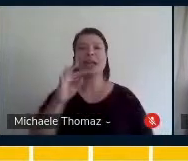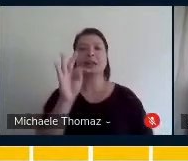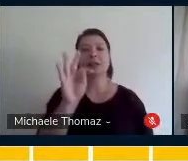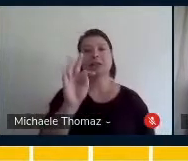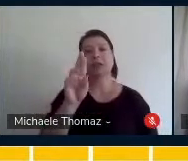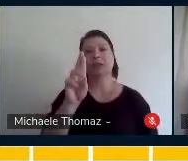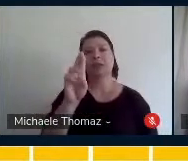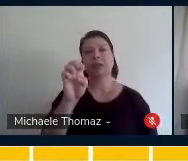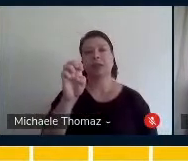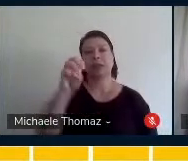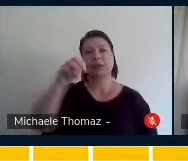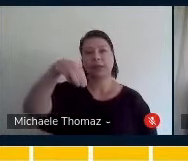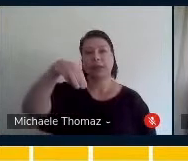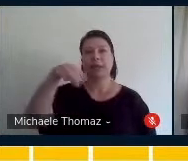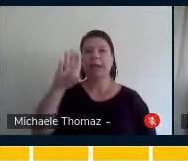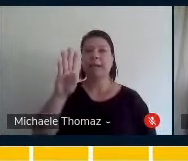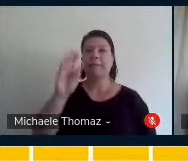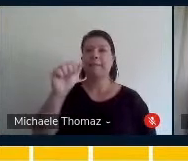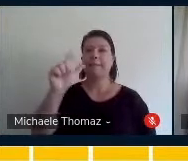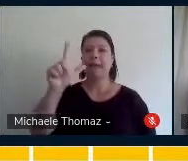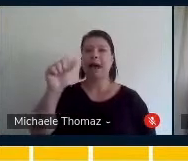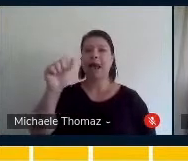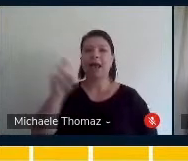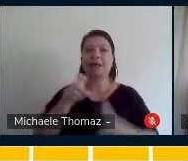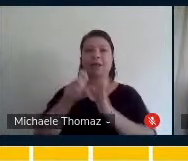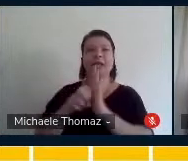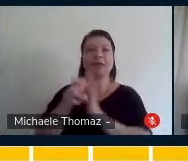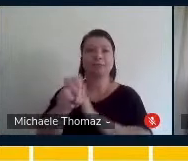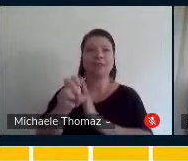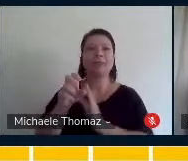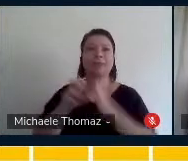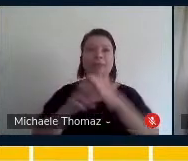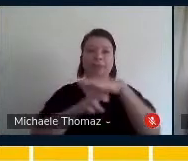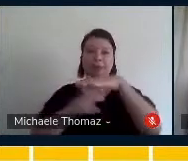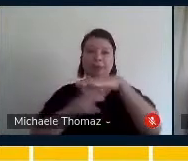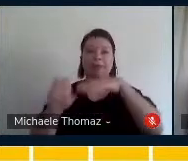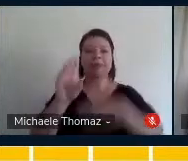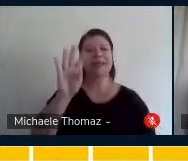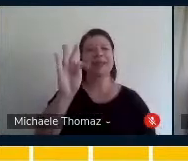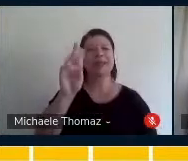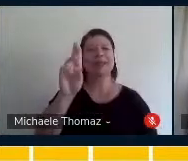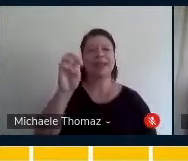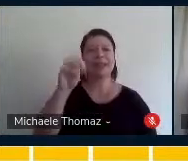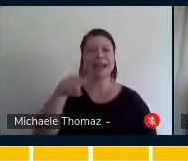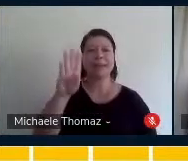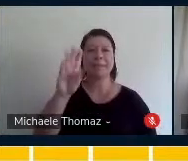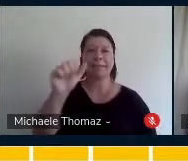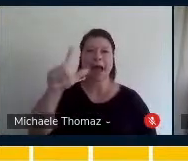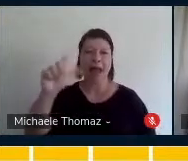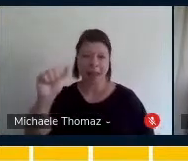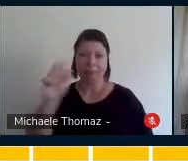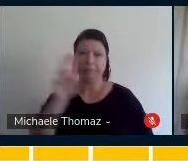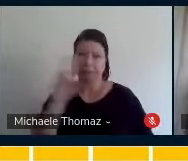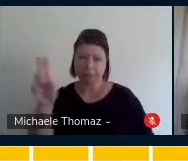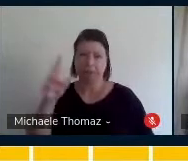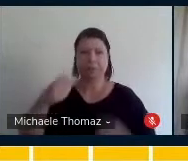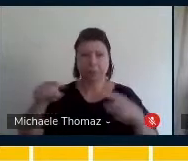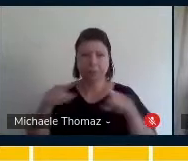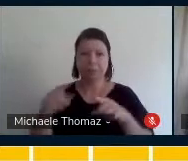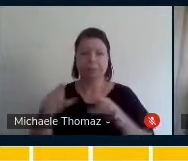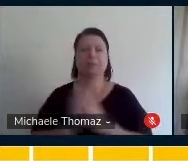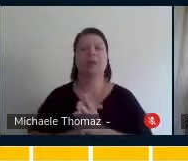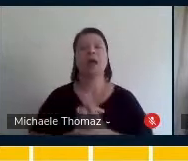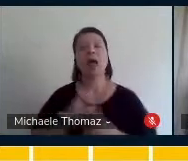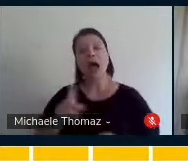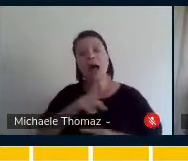processos educativos. Então, a professora tinha passado umas semanas antes uma música,